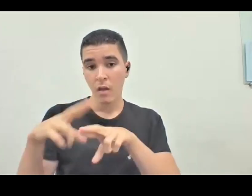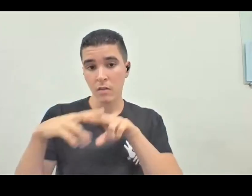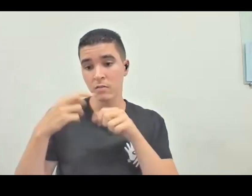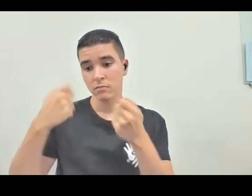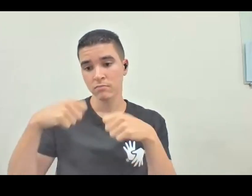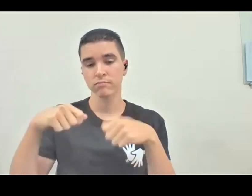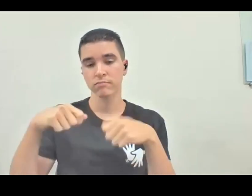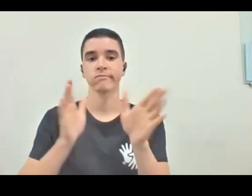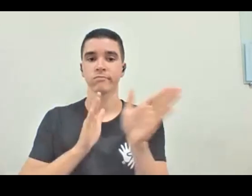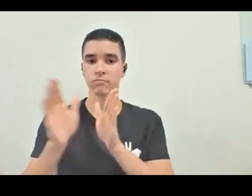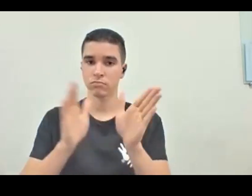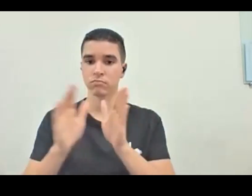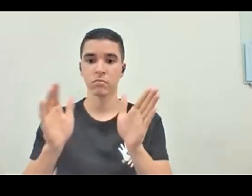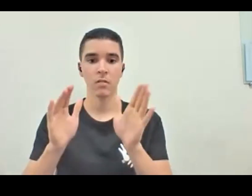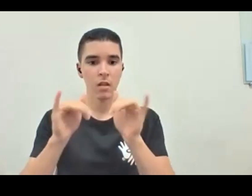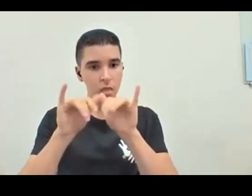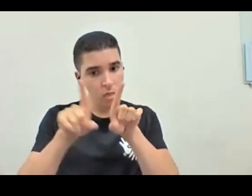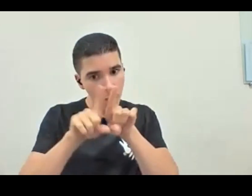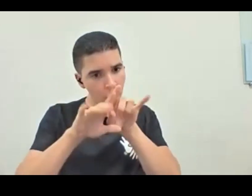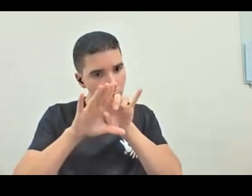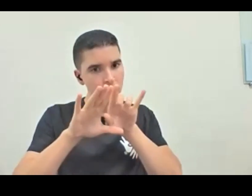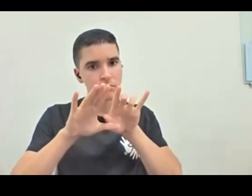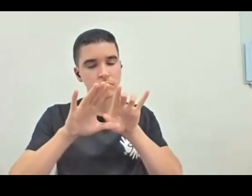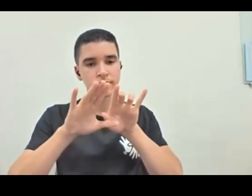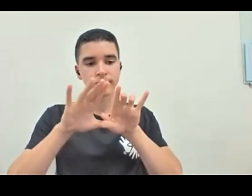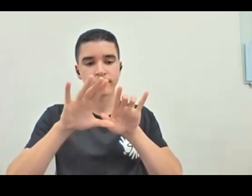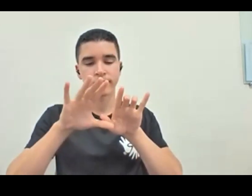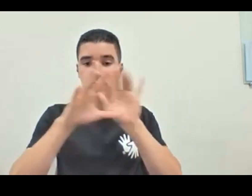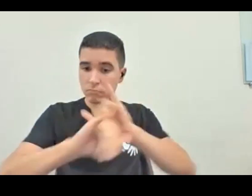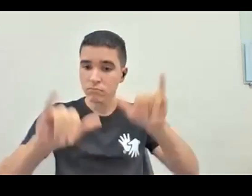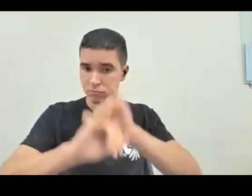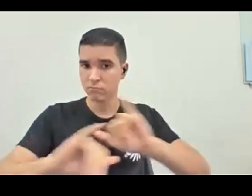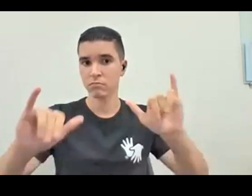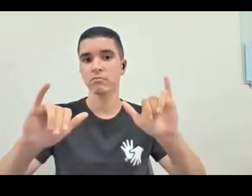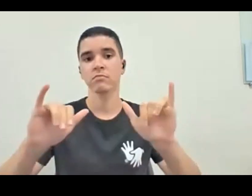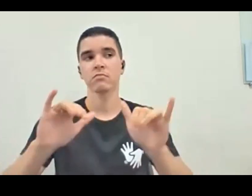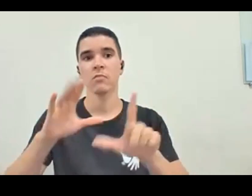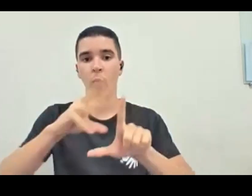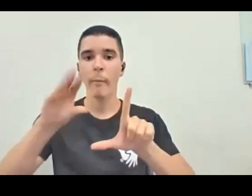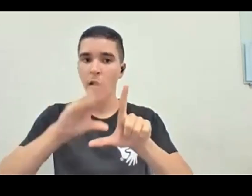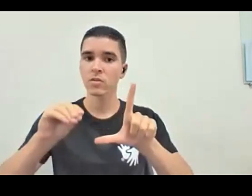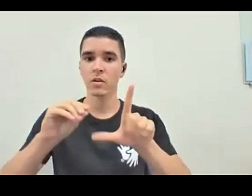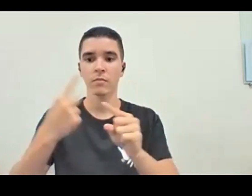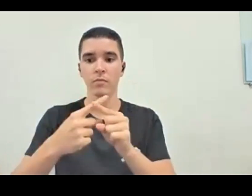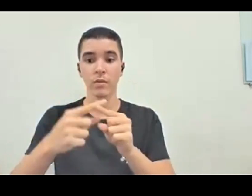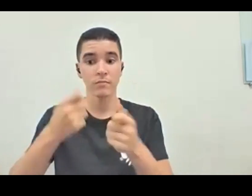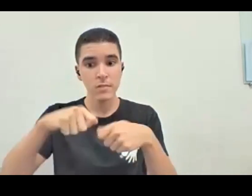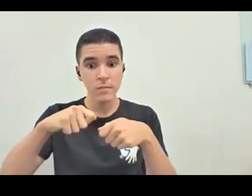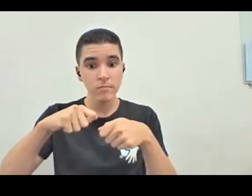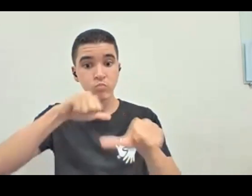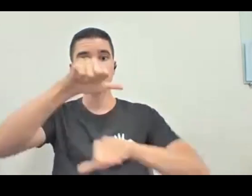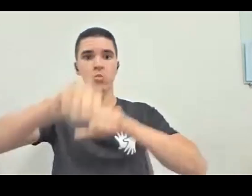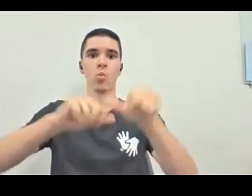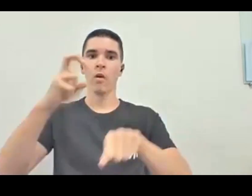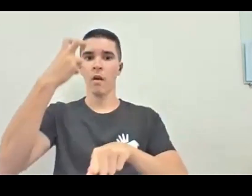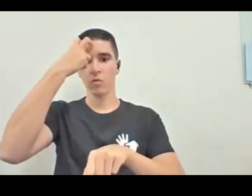já tá posto, que é algo que, por exemplo, a Clayton fala bastante. Mas é assim, uma mudança de cultura de acessibilidade. O